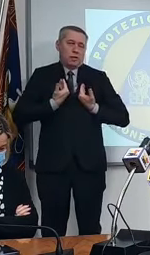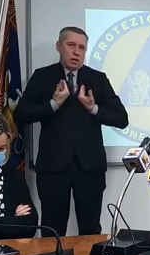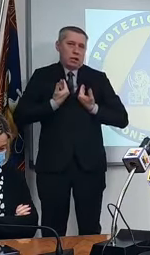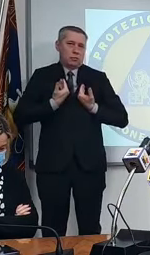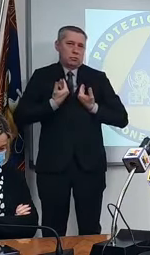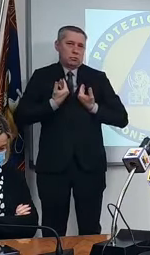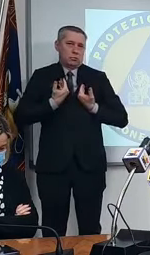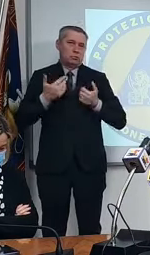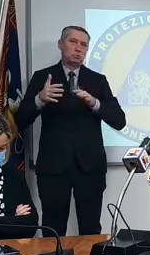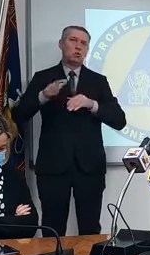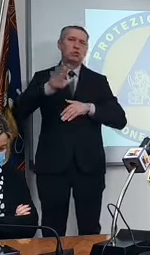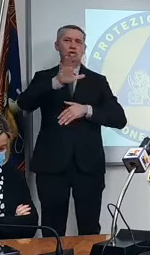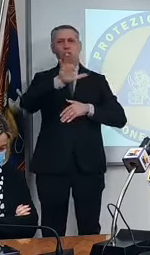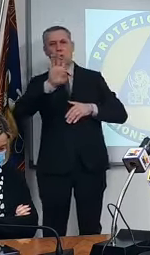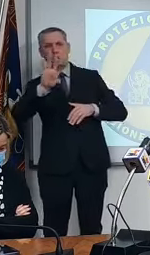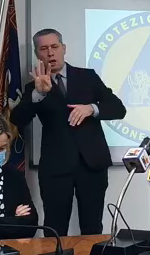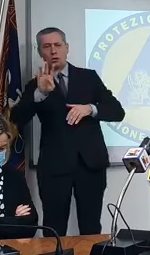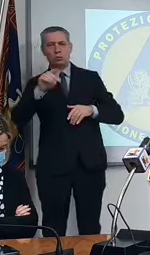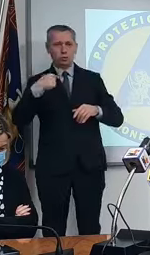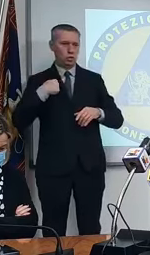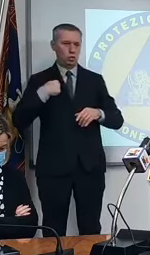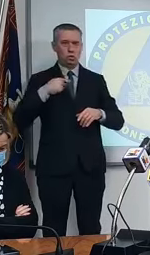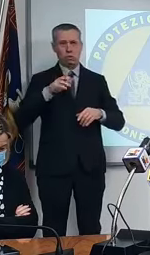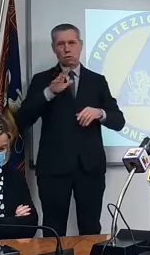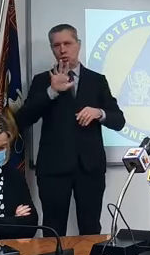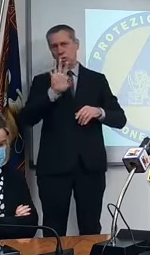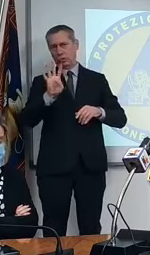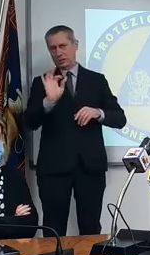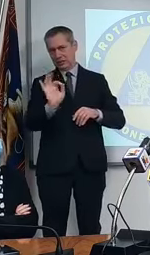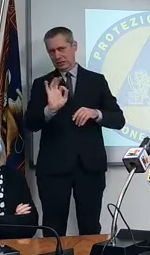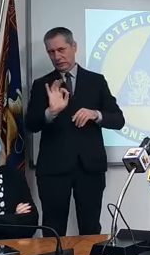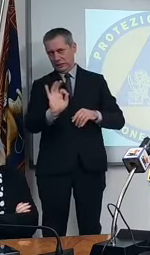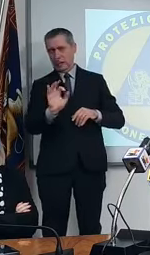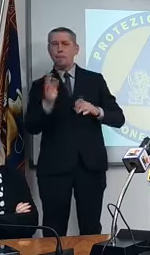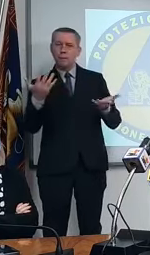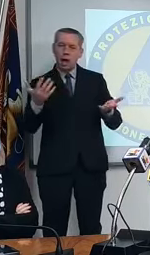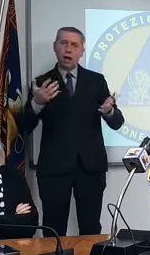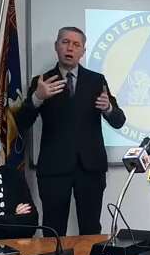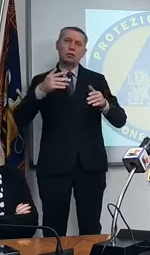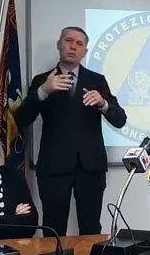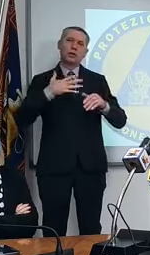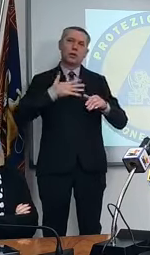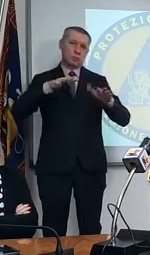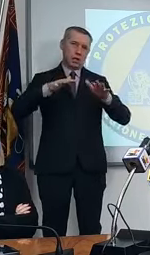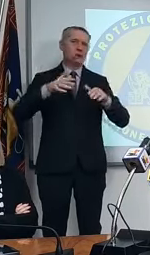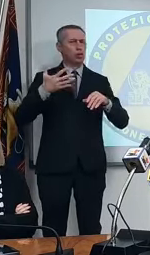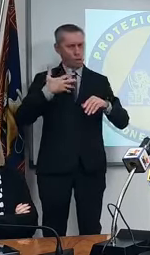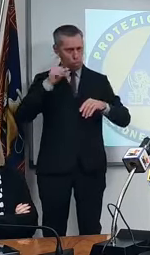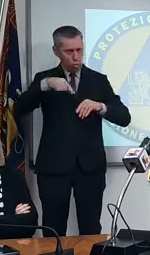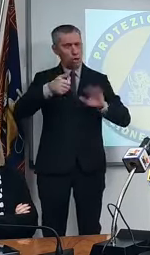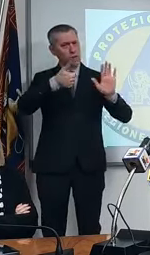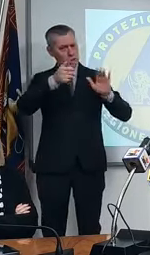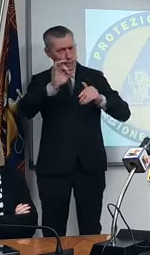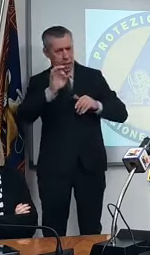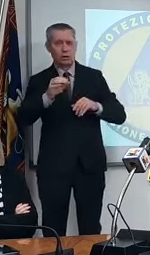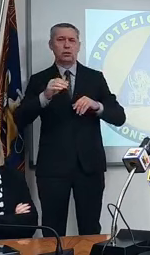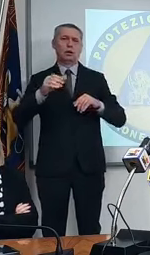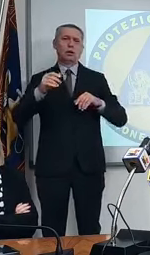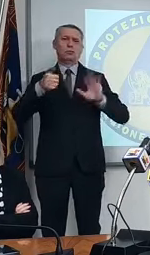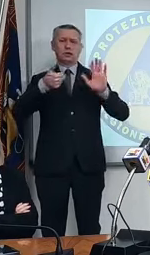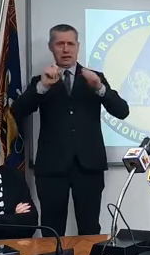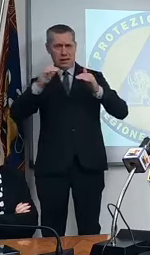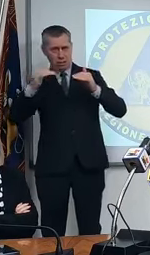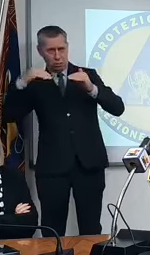dei 54, io non ne ho 54, insomma, l'età media. Ovviamente ci sono anche i 60 anni, gli over 60, c'è ancora